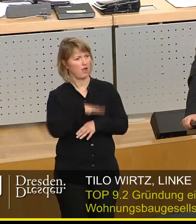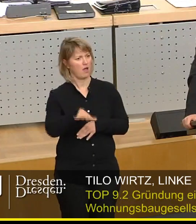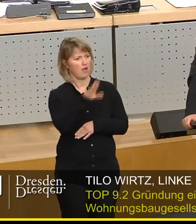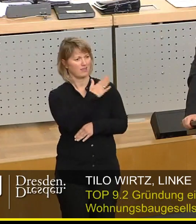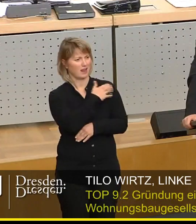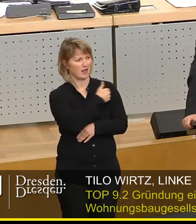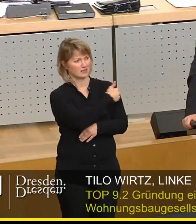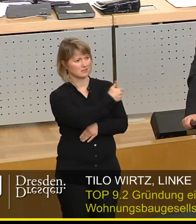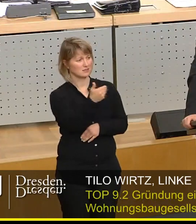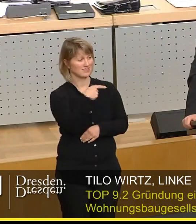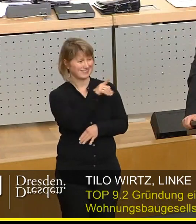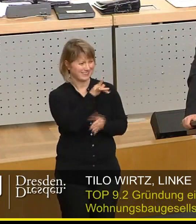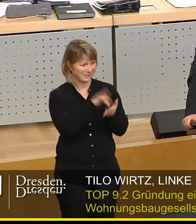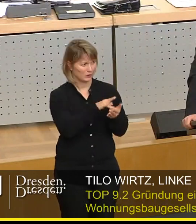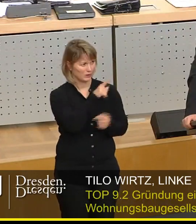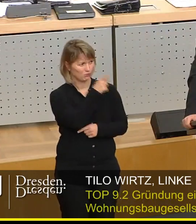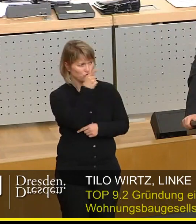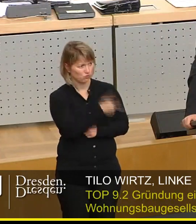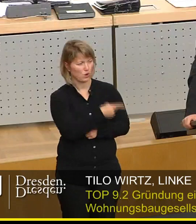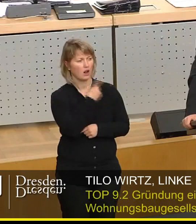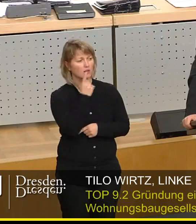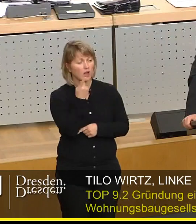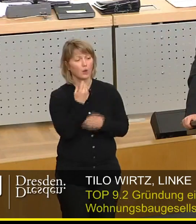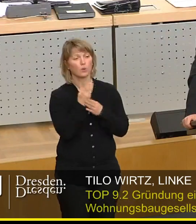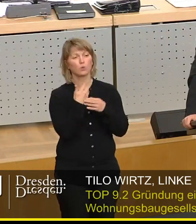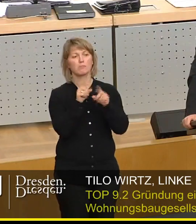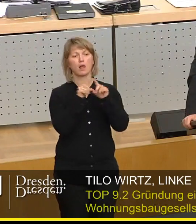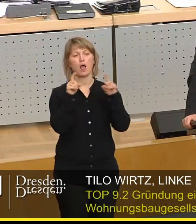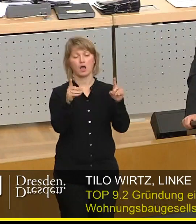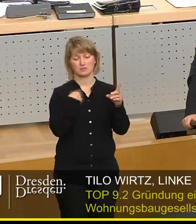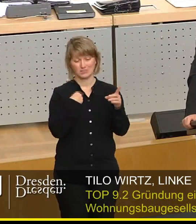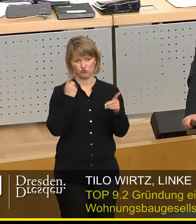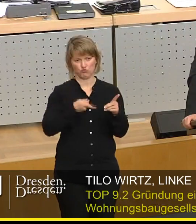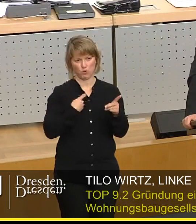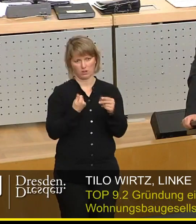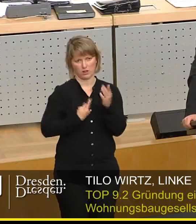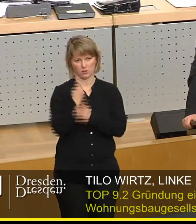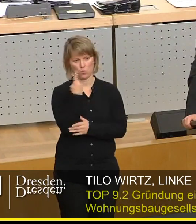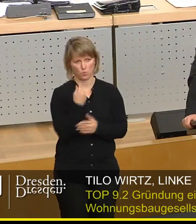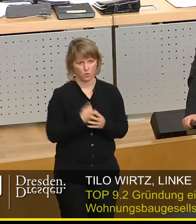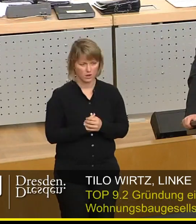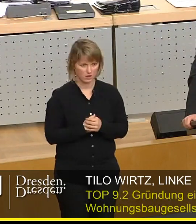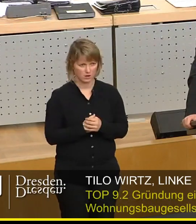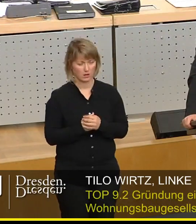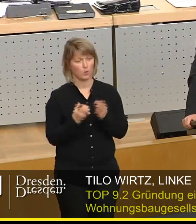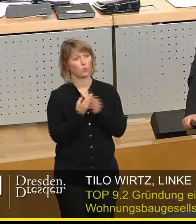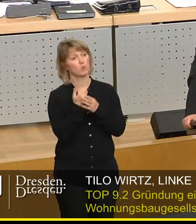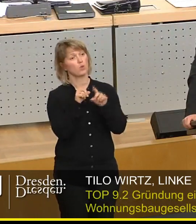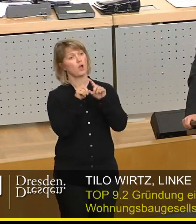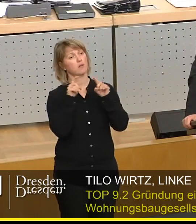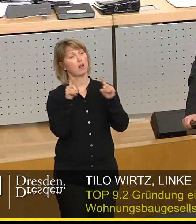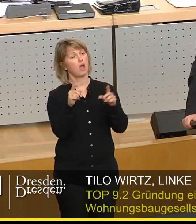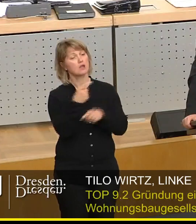wäre für die Kostensteigerung, für die Kostenexplosion beim Kulturpalast. Der Kulturpalast mit dem Umbau